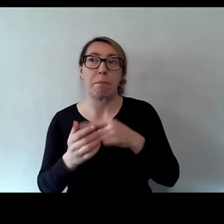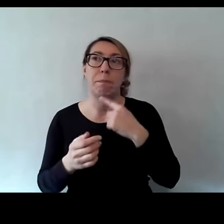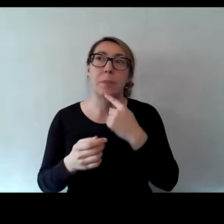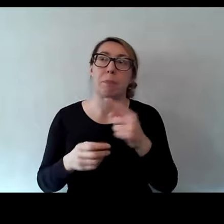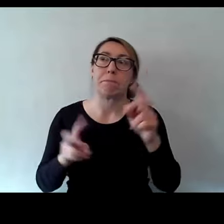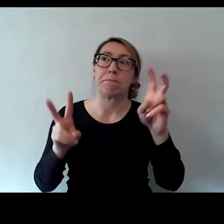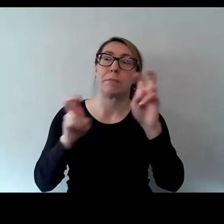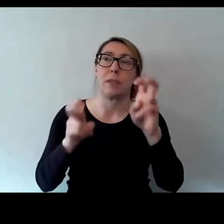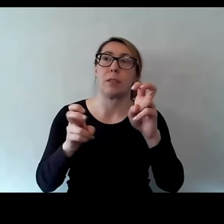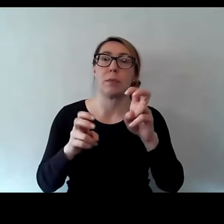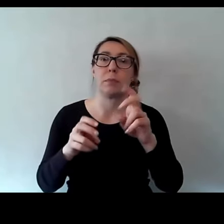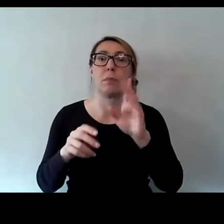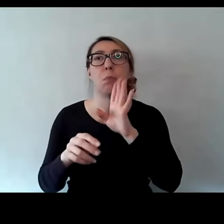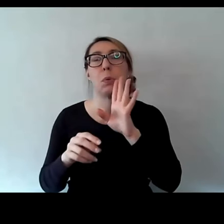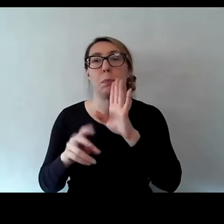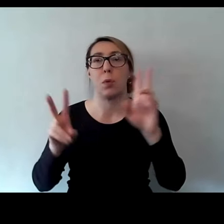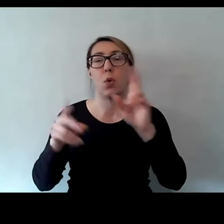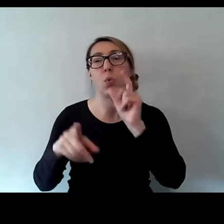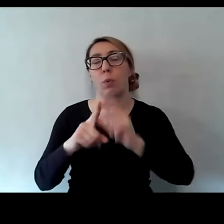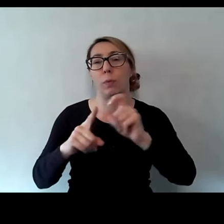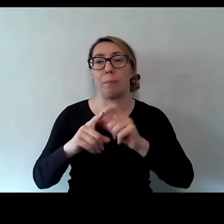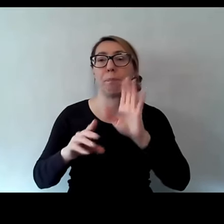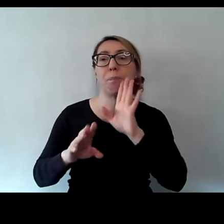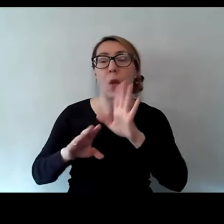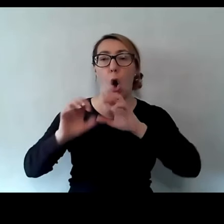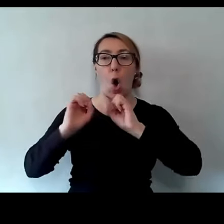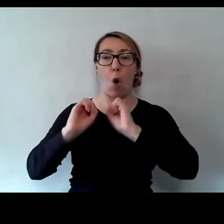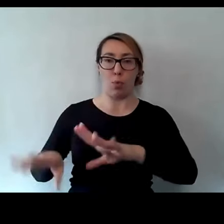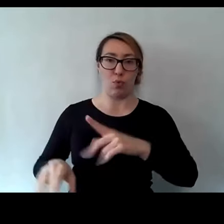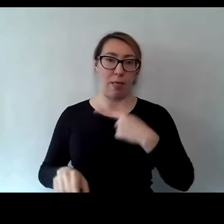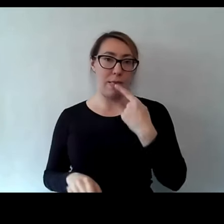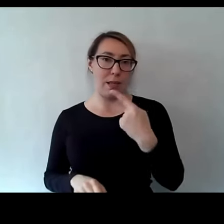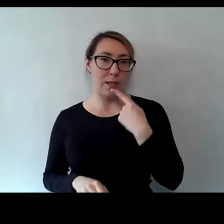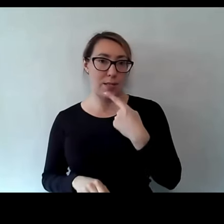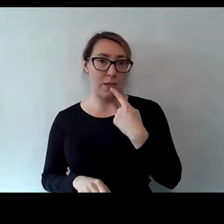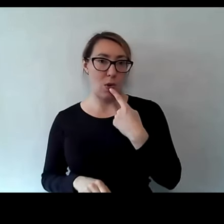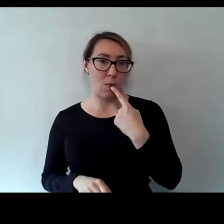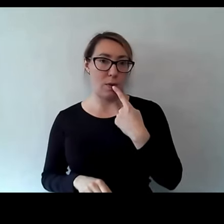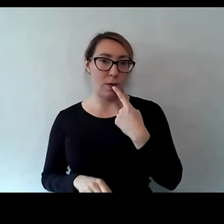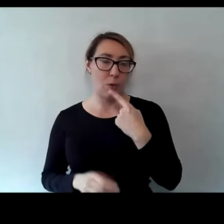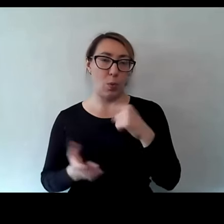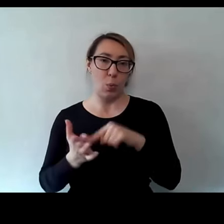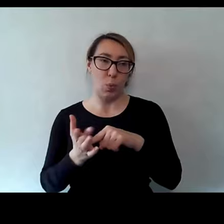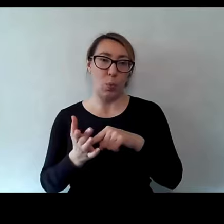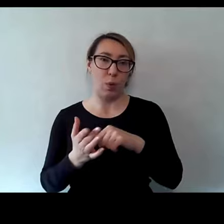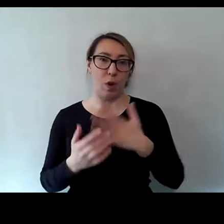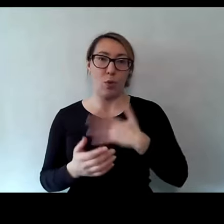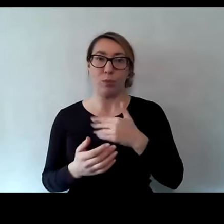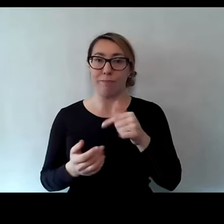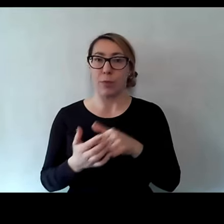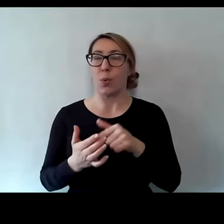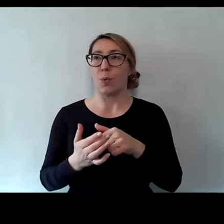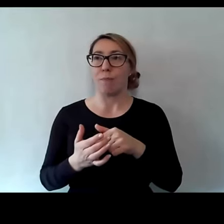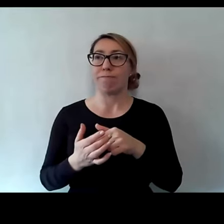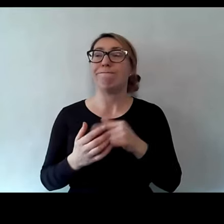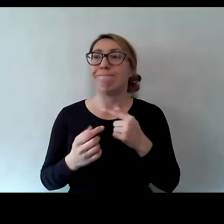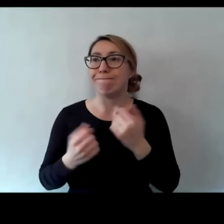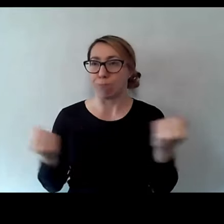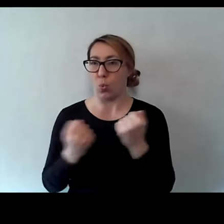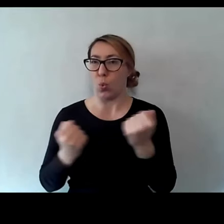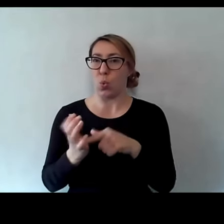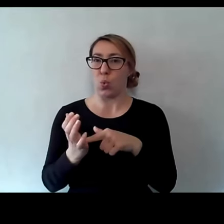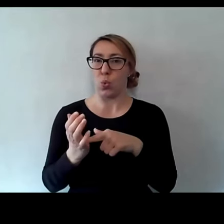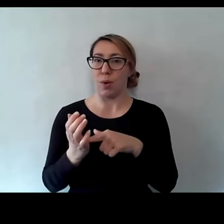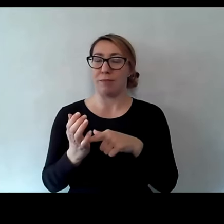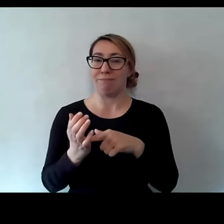pojęcie opuszczenia językowego, że ludzi można opuścić językowo i to też jest takie, to jest takie mocne,